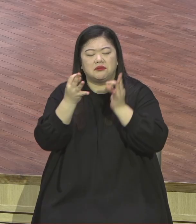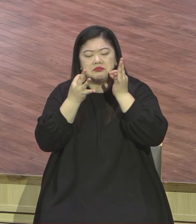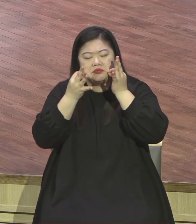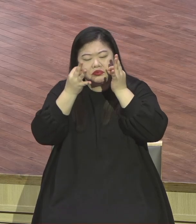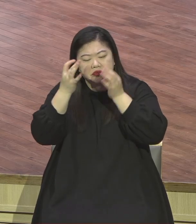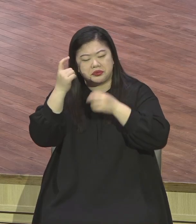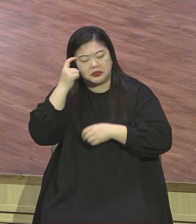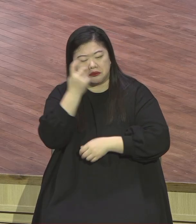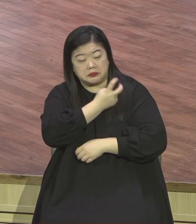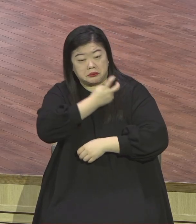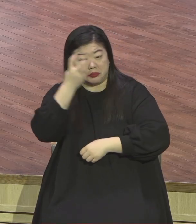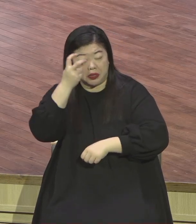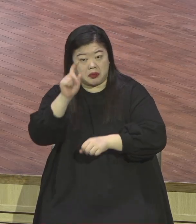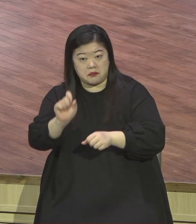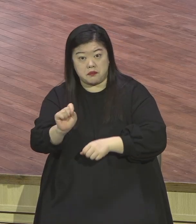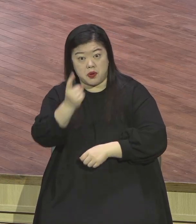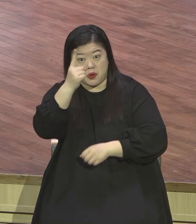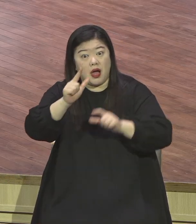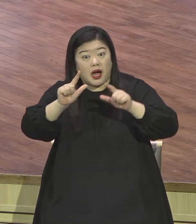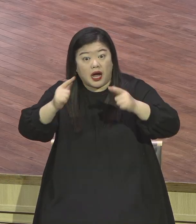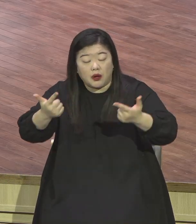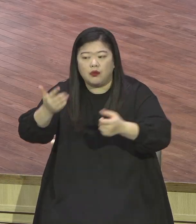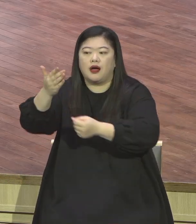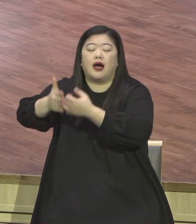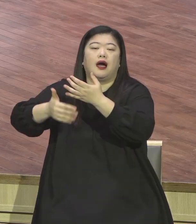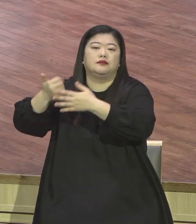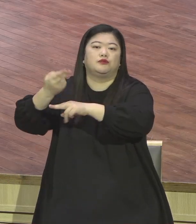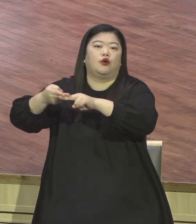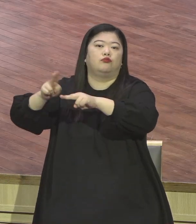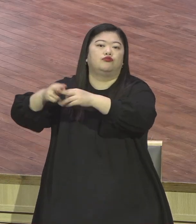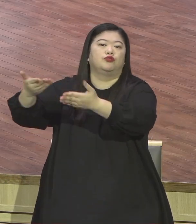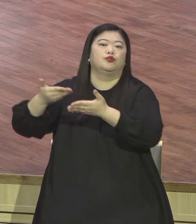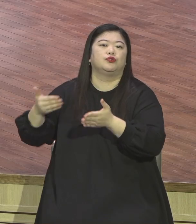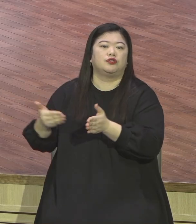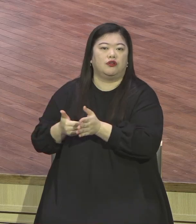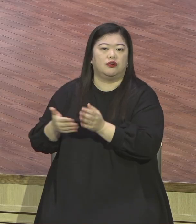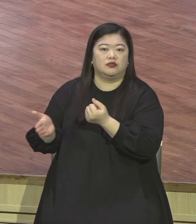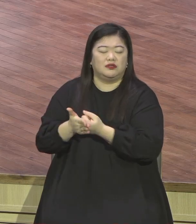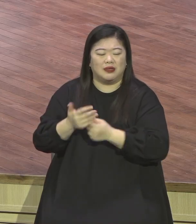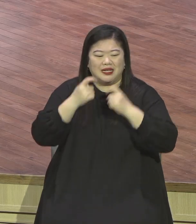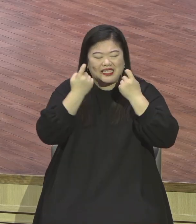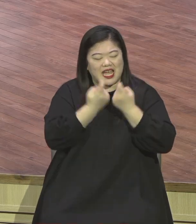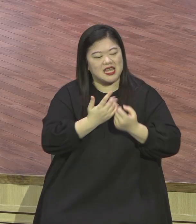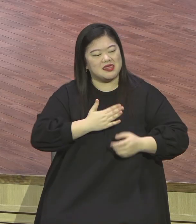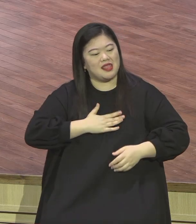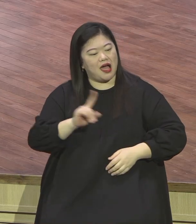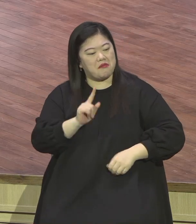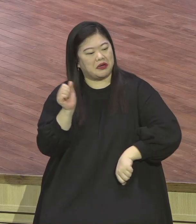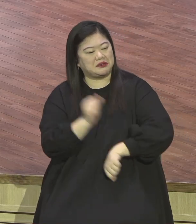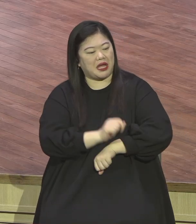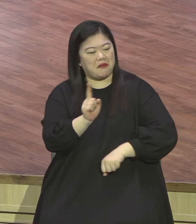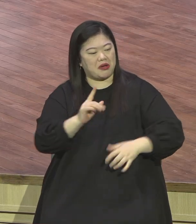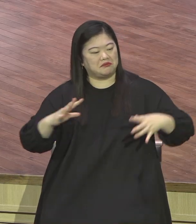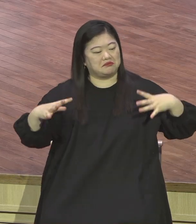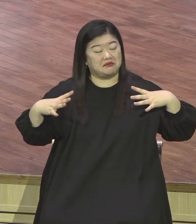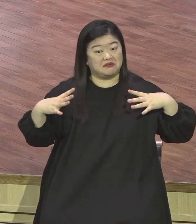행위에서 난 것이 아니니 이는 누구든지 자랑치 못하기를 하십니다 그냥